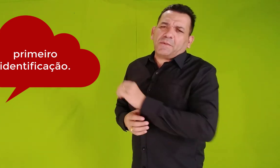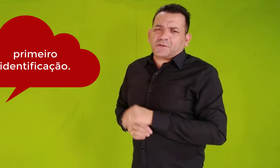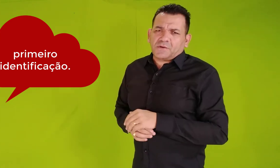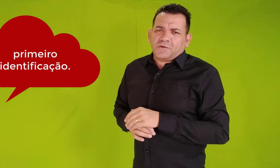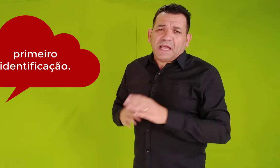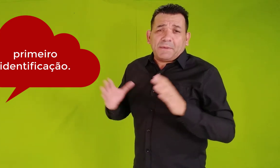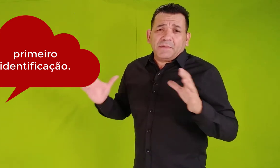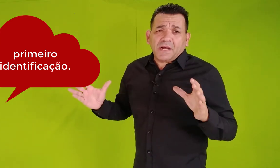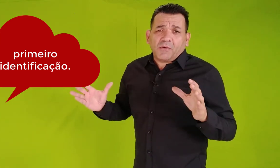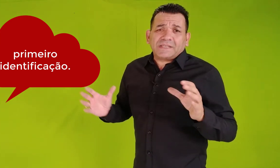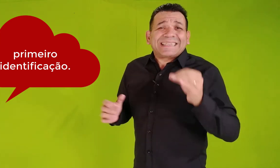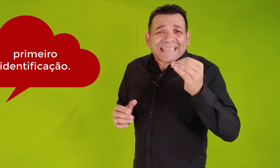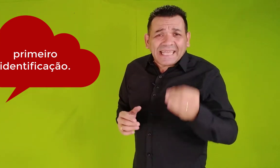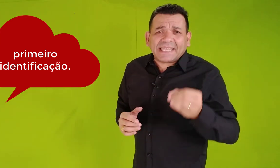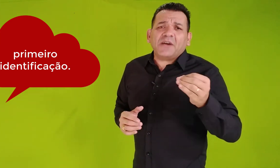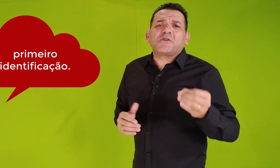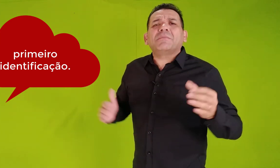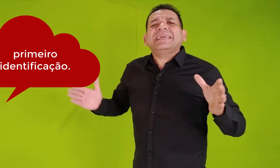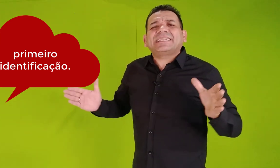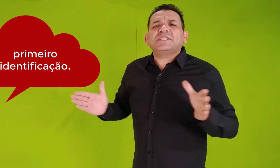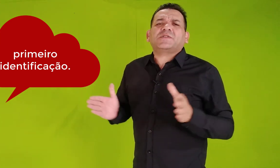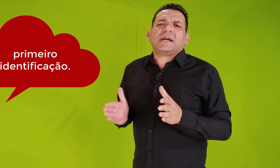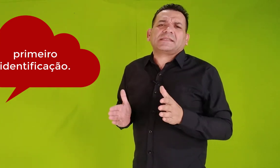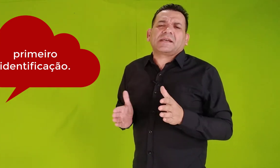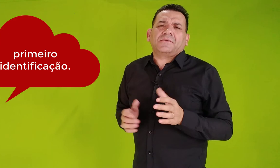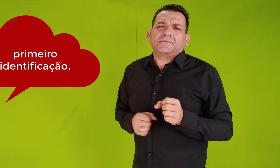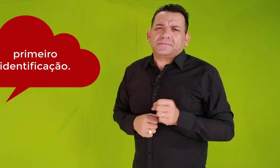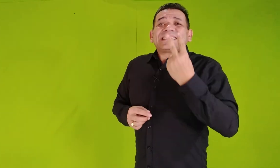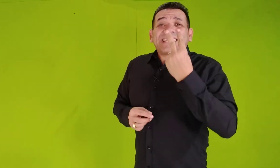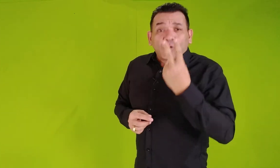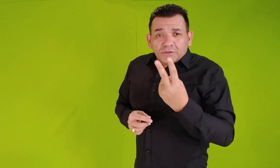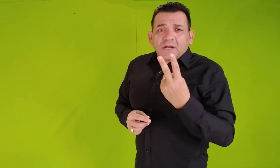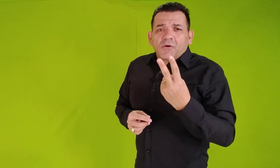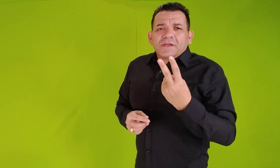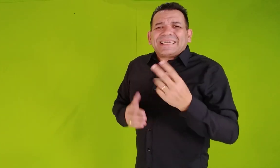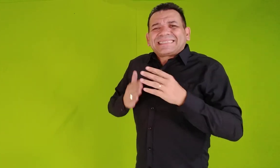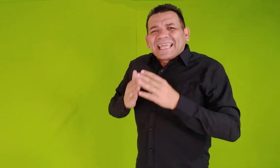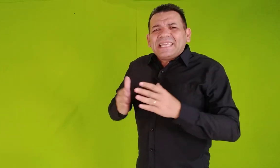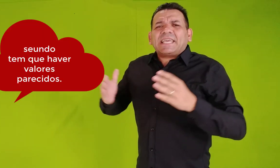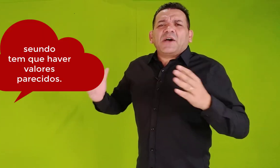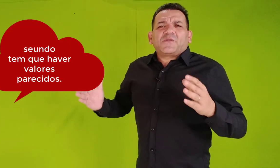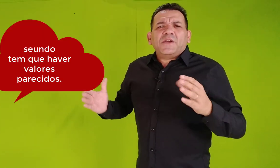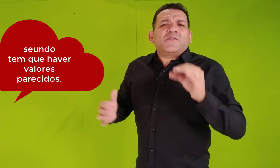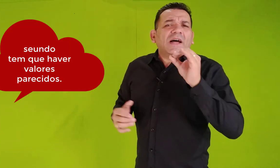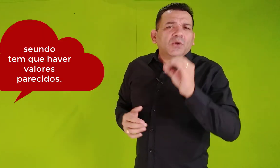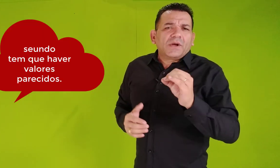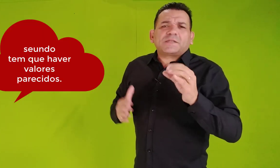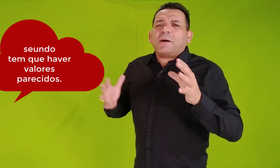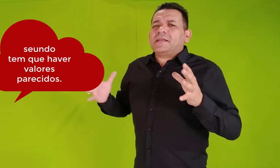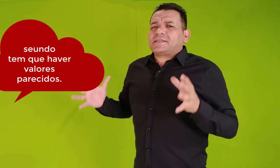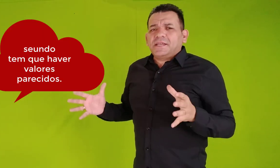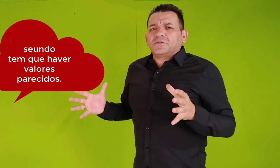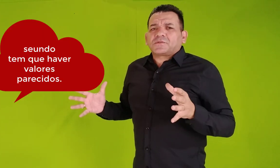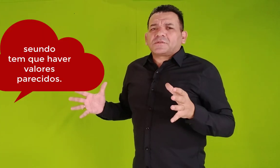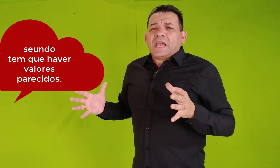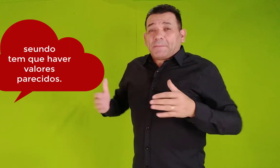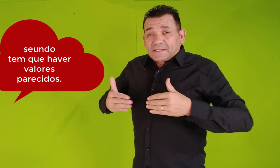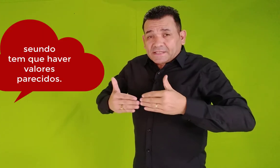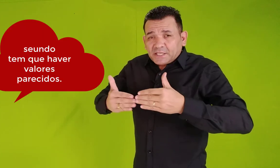pessoa. É a primeira coisa, tem que haver uma identificação. Segunda coisa, tem que haver valores parecidos. É preciso